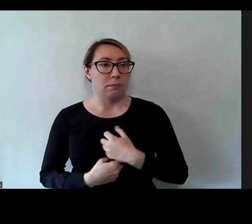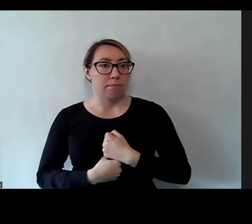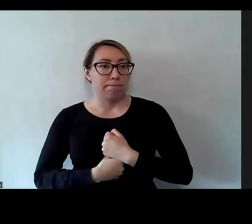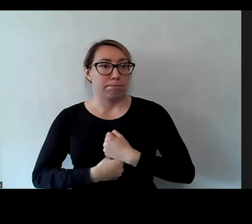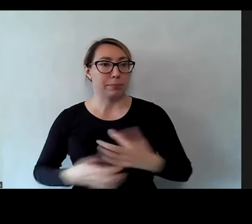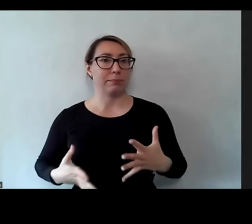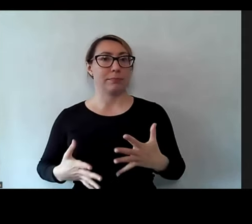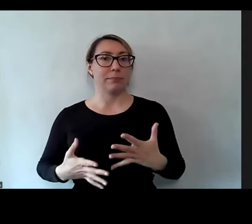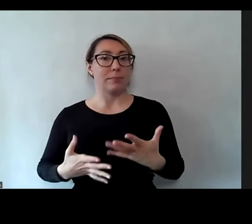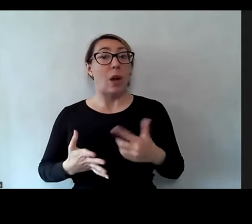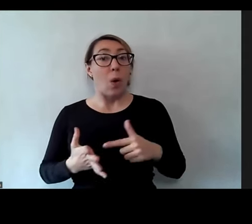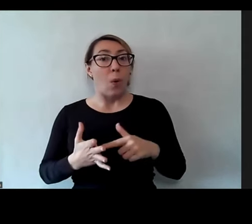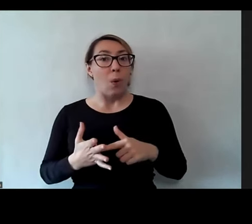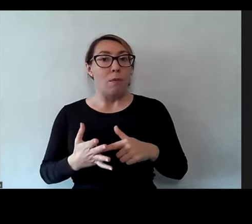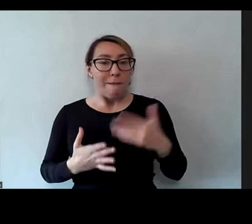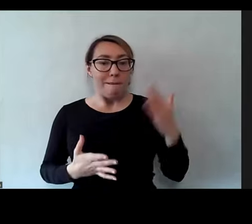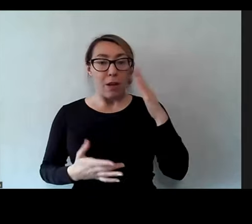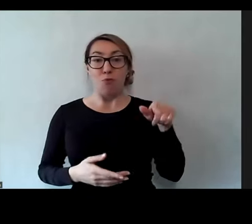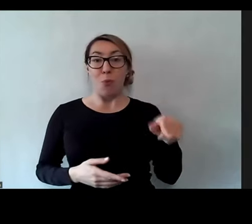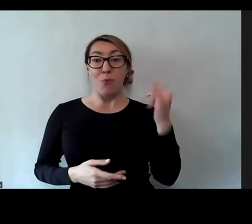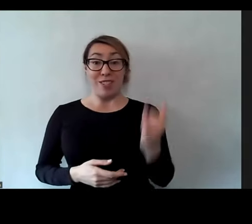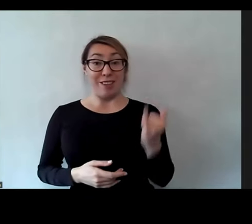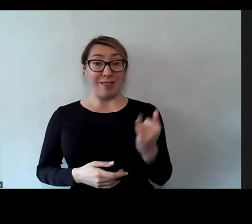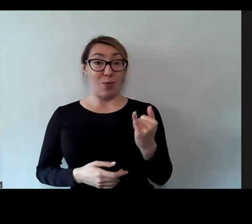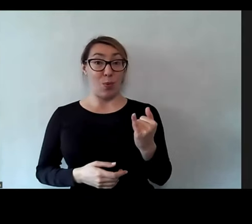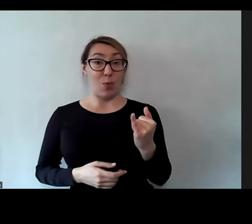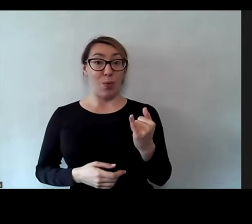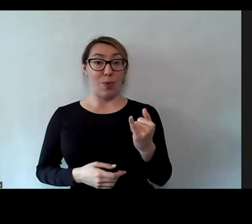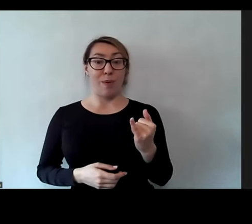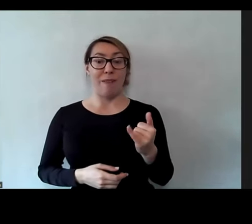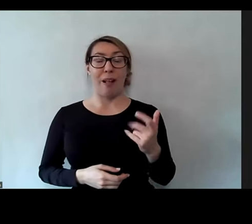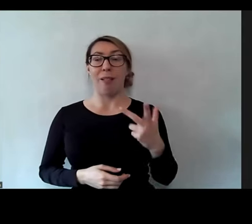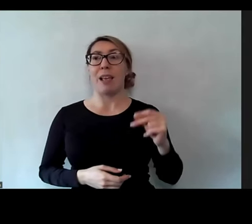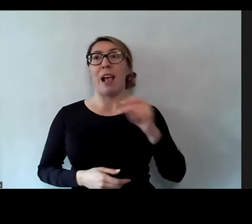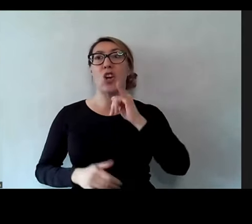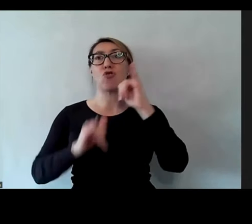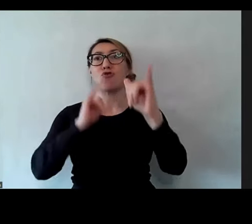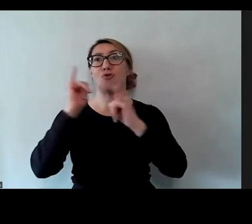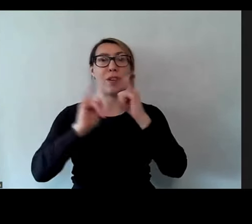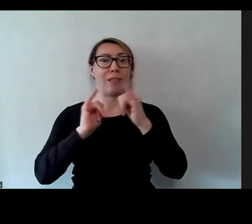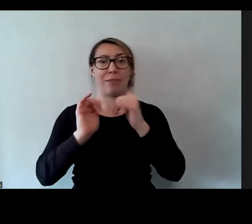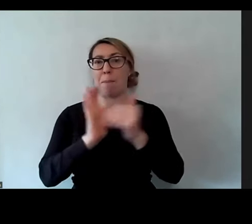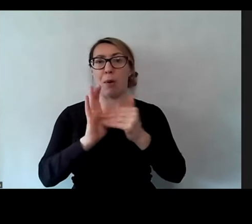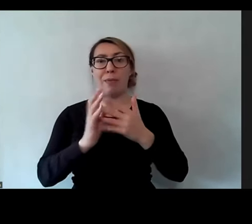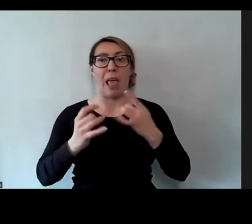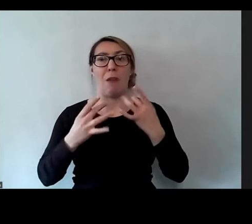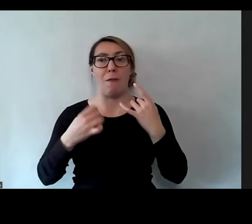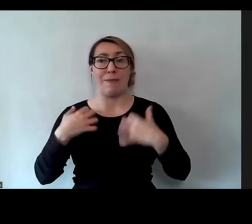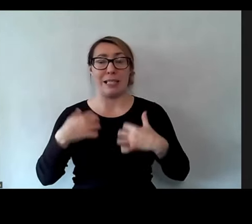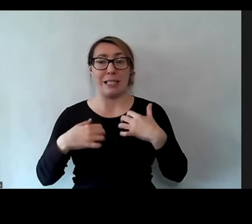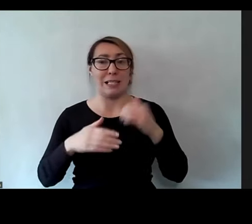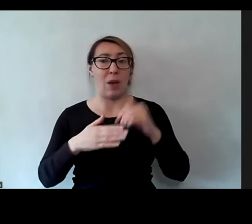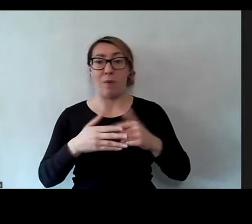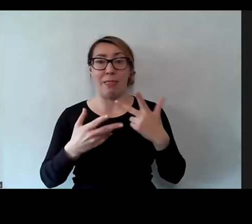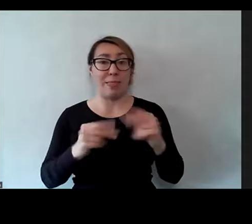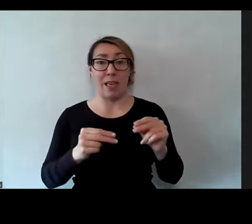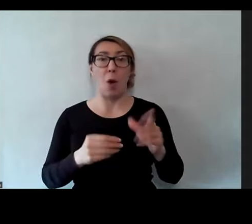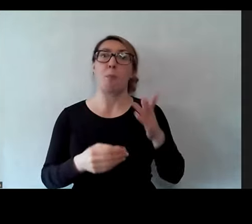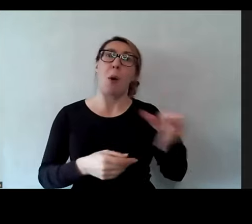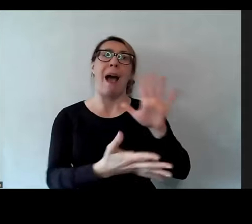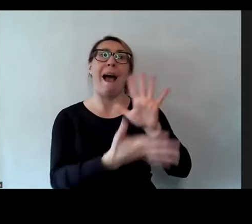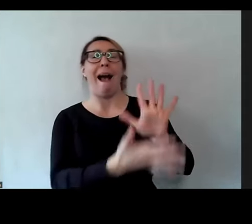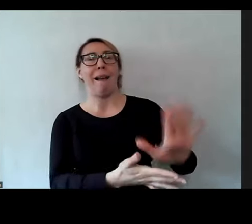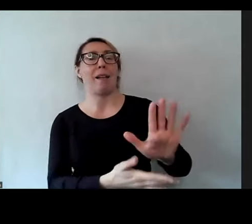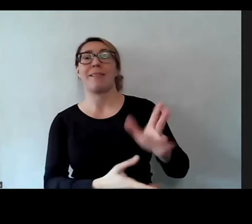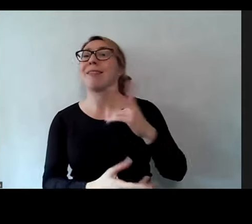wiedzieliśmy, że to dziecko nie posiłkuje się krzykiem i zachowaniem nerwowym, bo takie jest, tylko